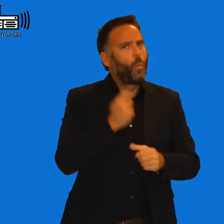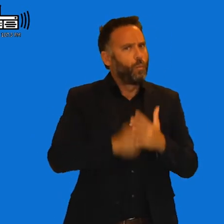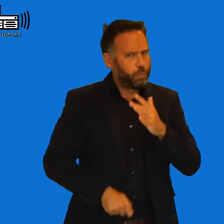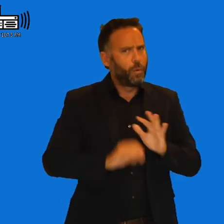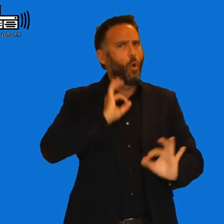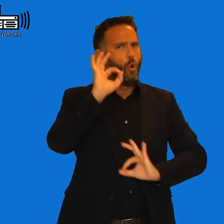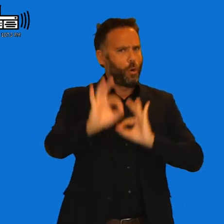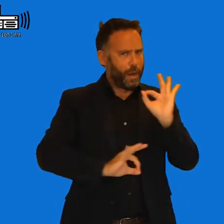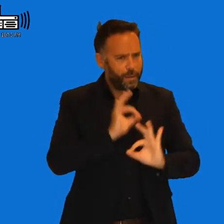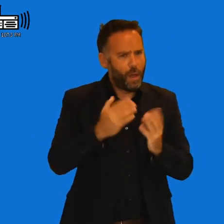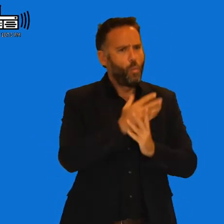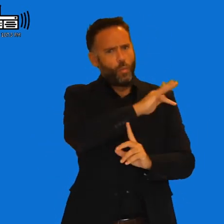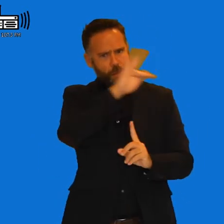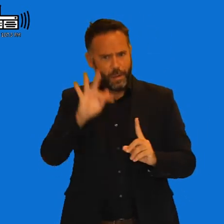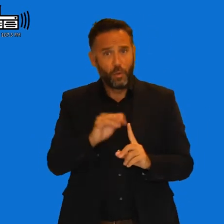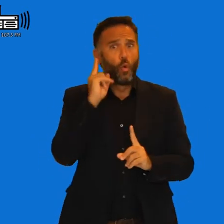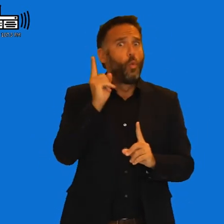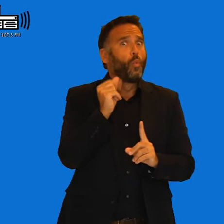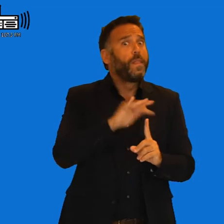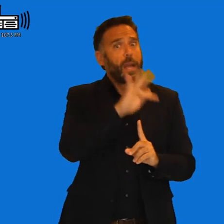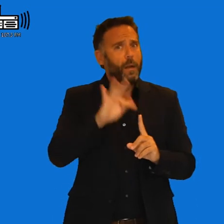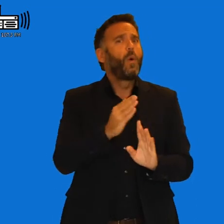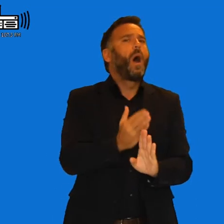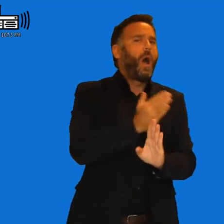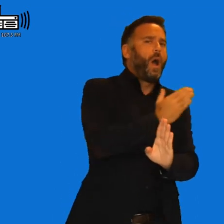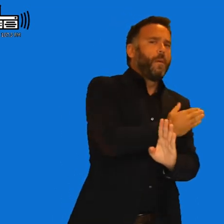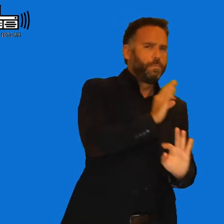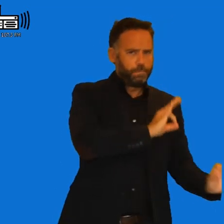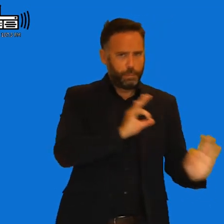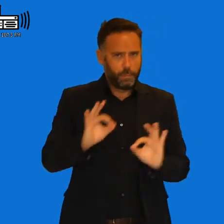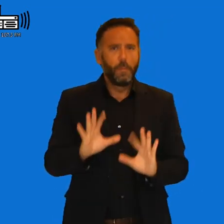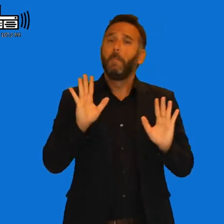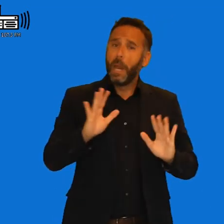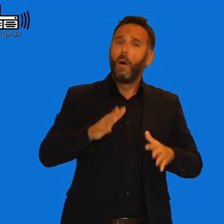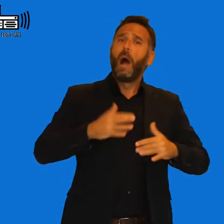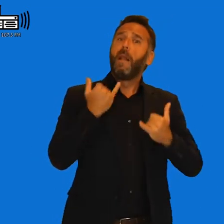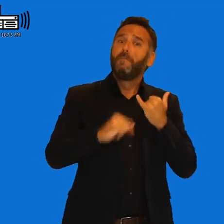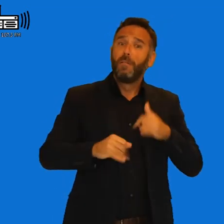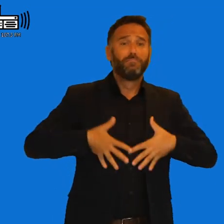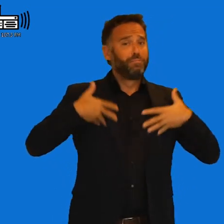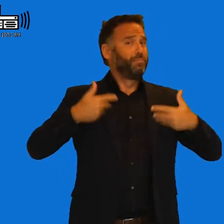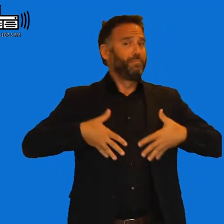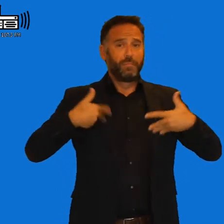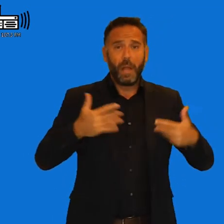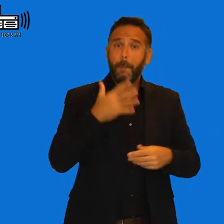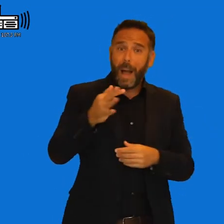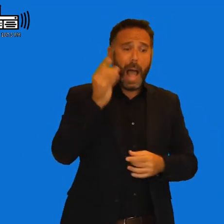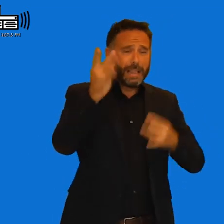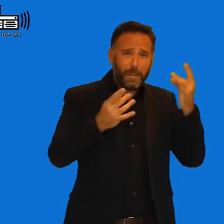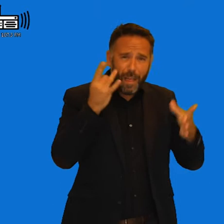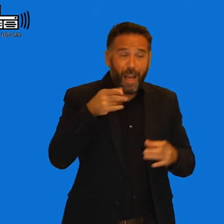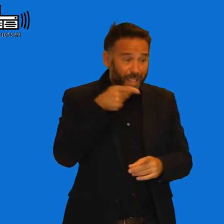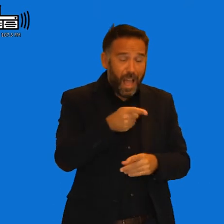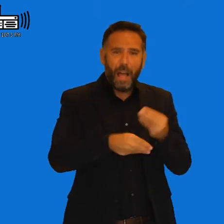un día tremendo y no solo un día, ¿No? Tiene mucha preparación, pero es genial y sobre todo las actividades que se hacen de ese tipo